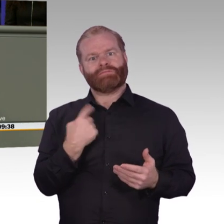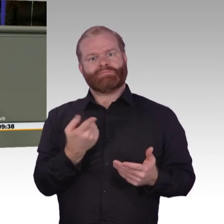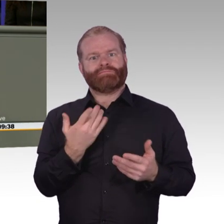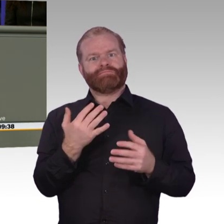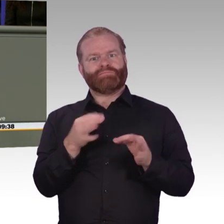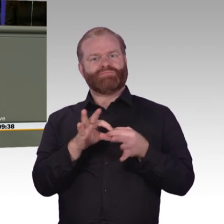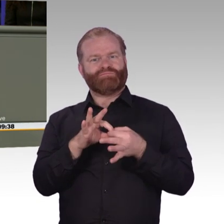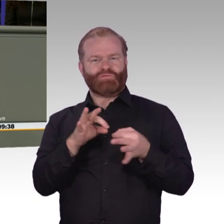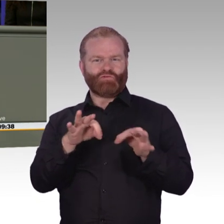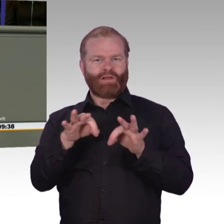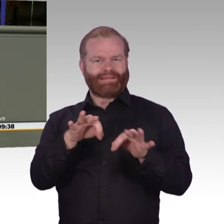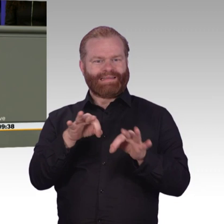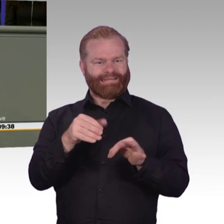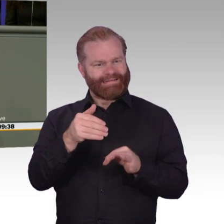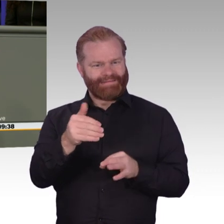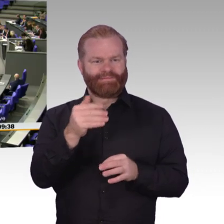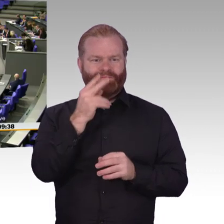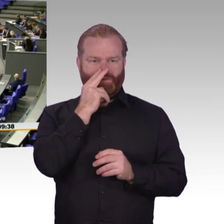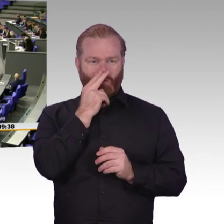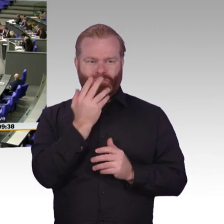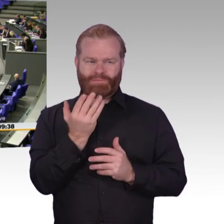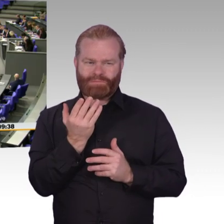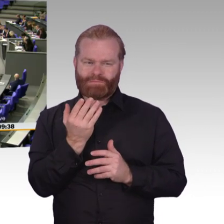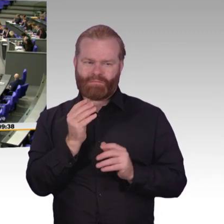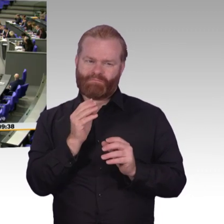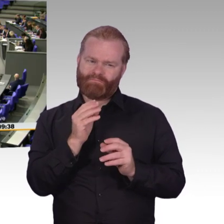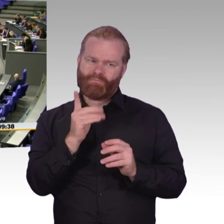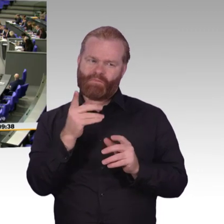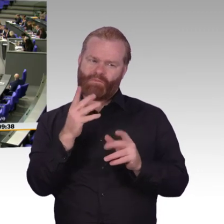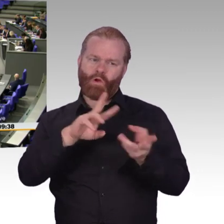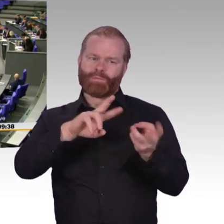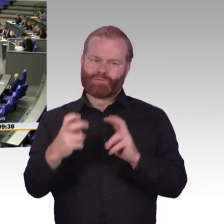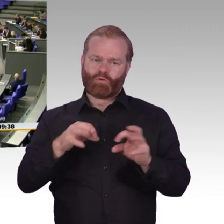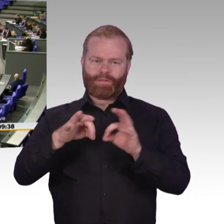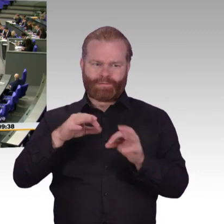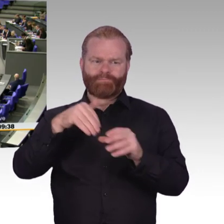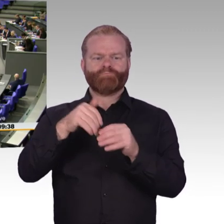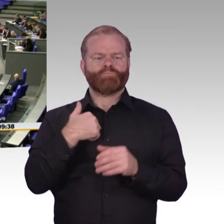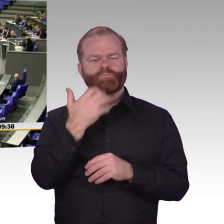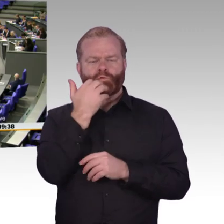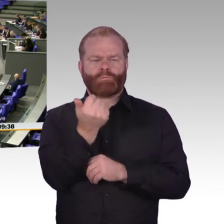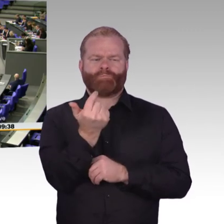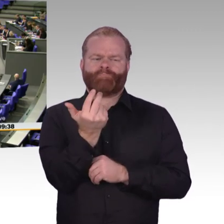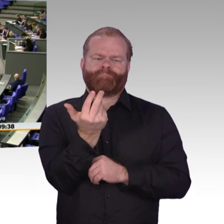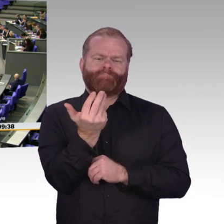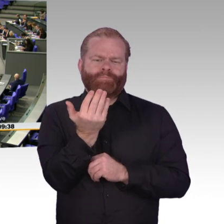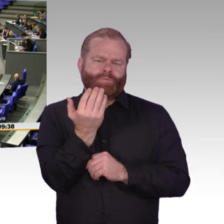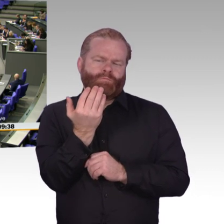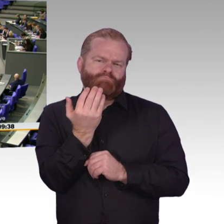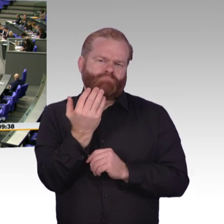der FDP, wenn die FDP grundsätzlich immer sagt, dass wir zu kurz denken und nicht ambitioniert genug sind. Aber